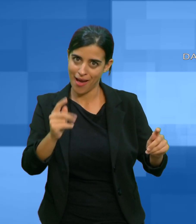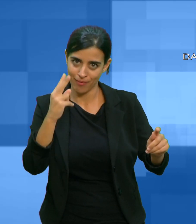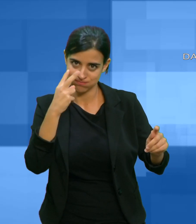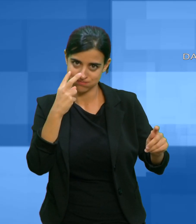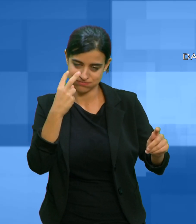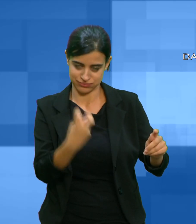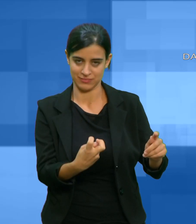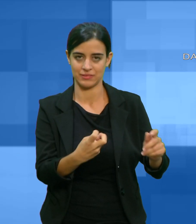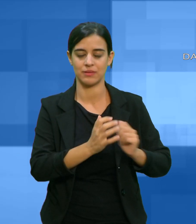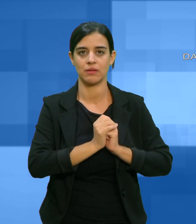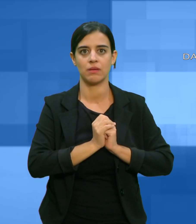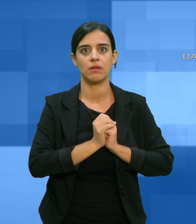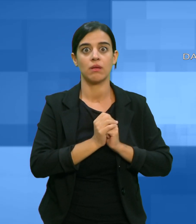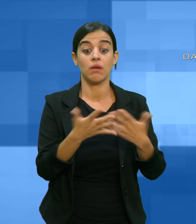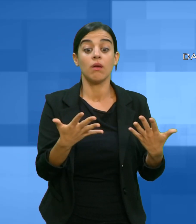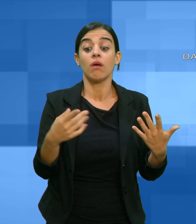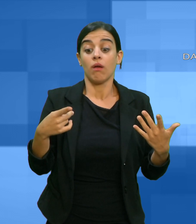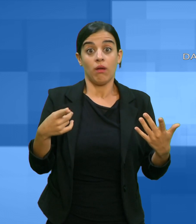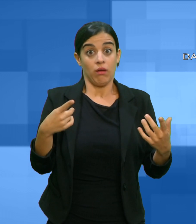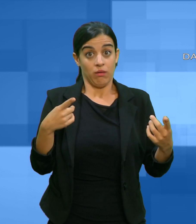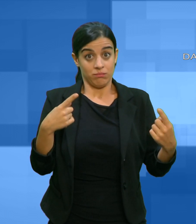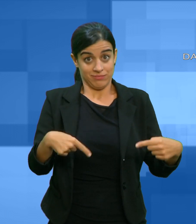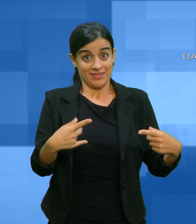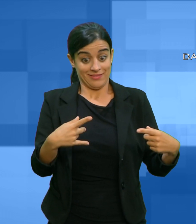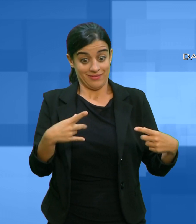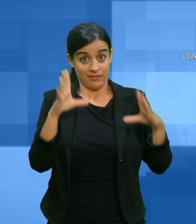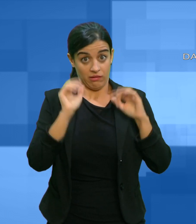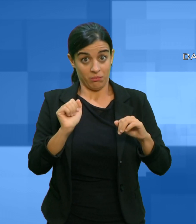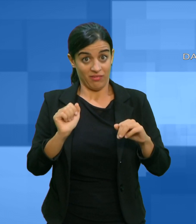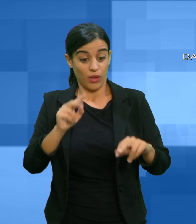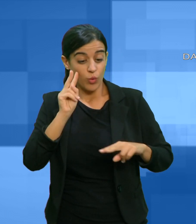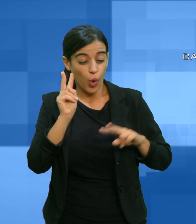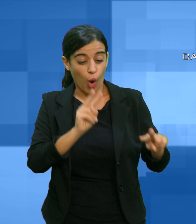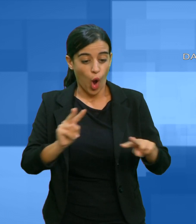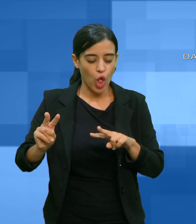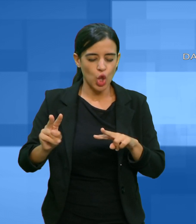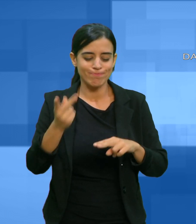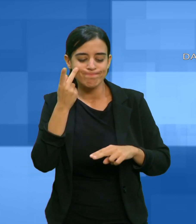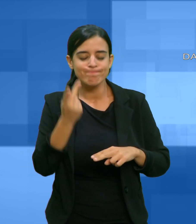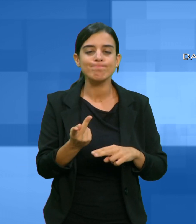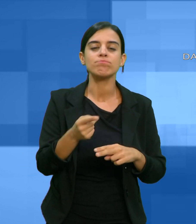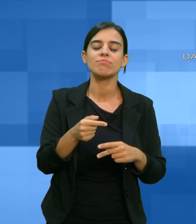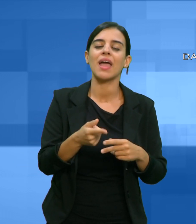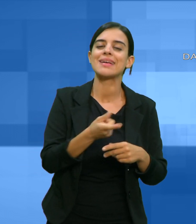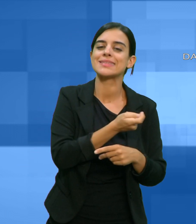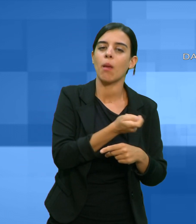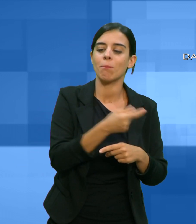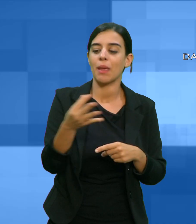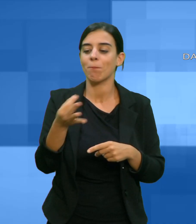sementi non sono poi risultate corrispondenti alle piante sequestrate. Infatti